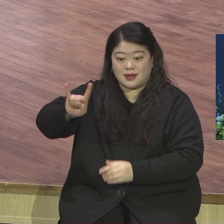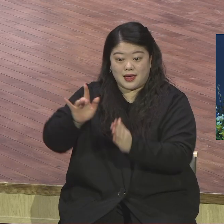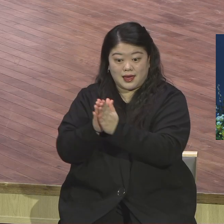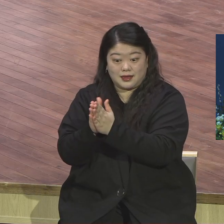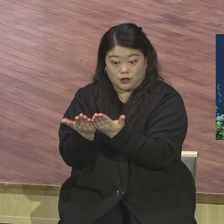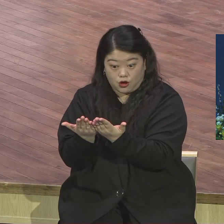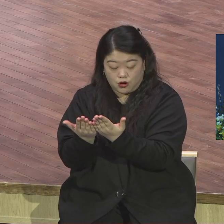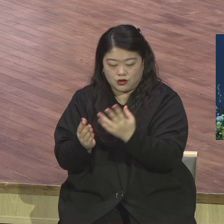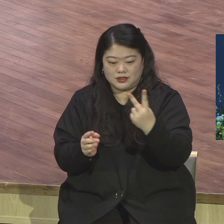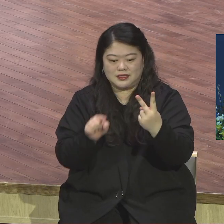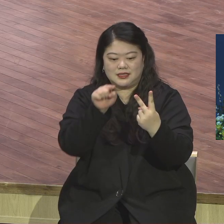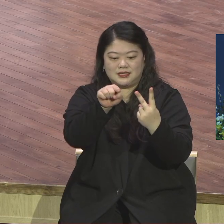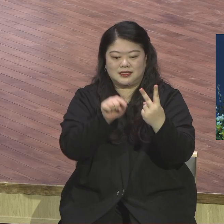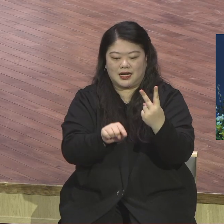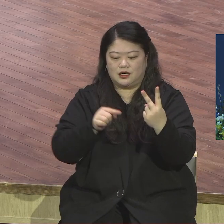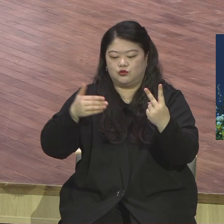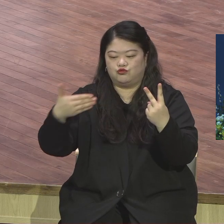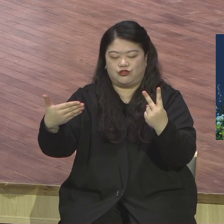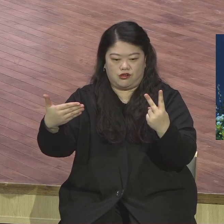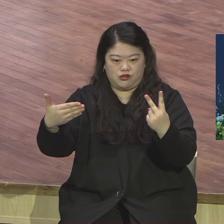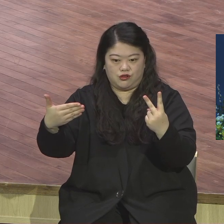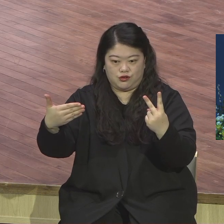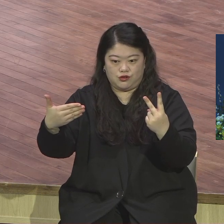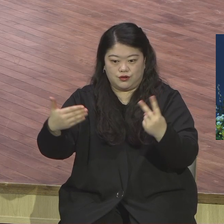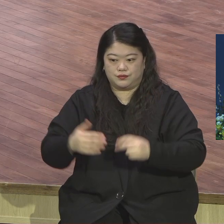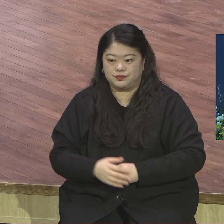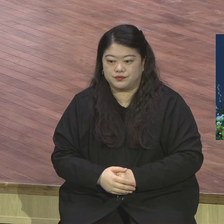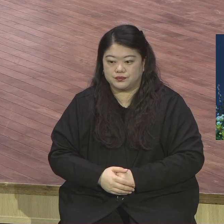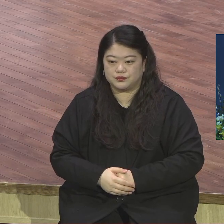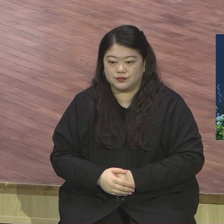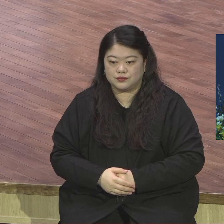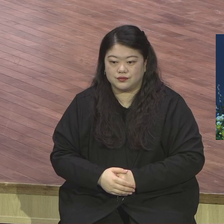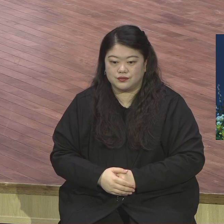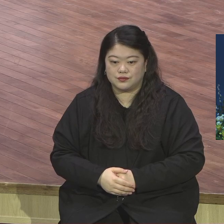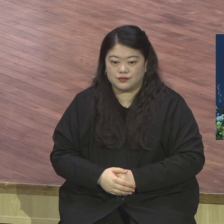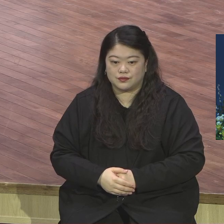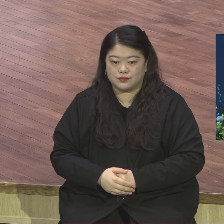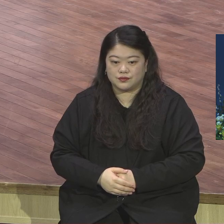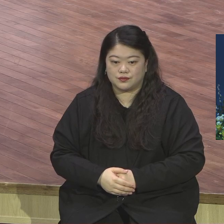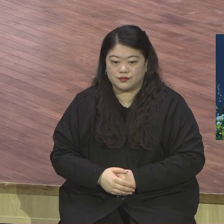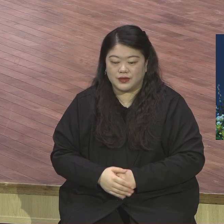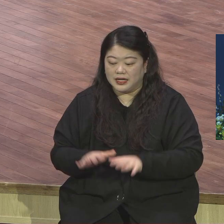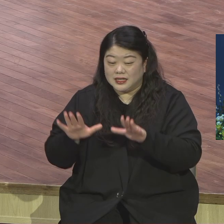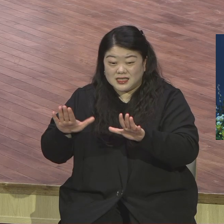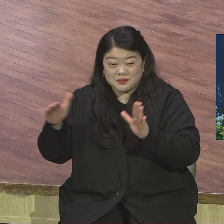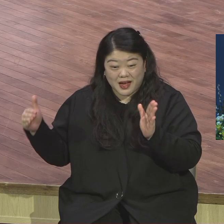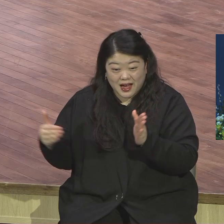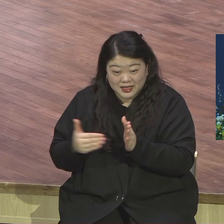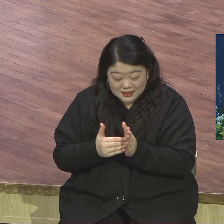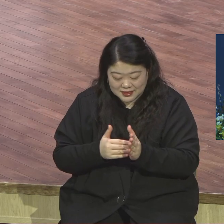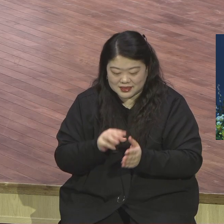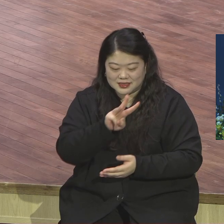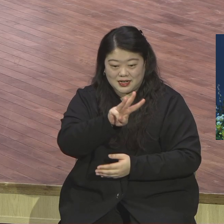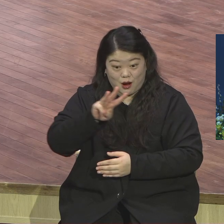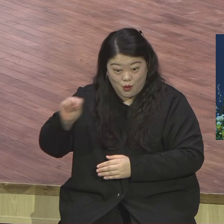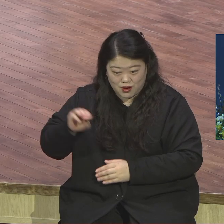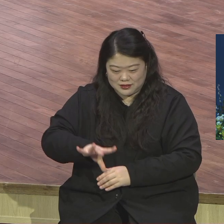영광보다 크리라. 지금까지도 하나님께서 이 연기를 통해서 많은 역사를